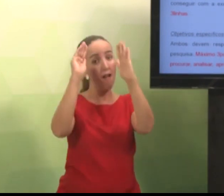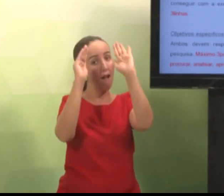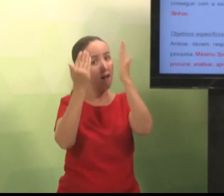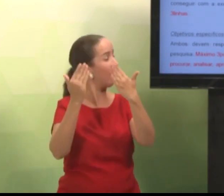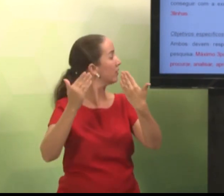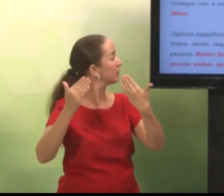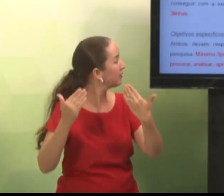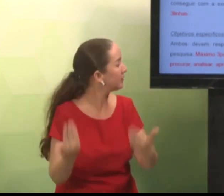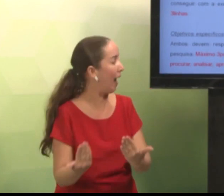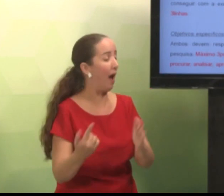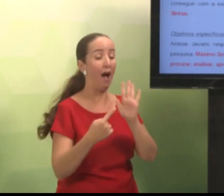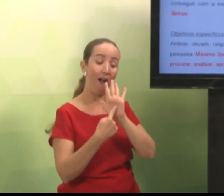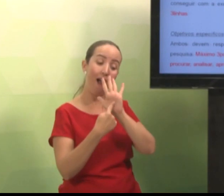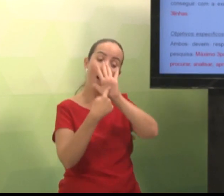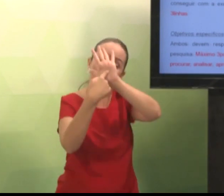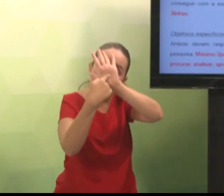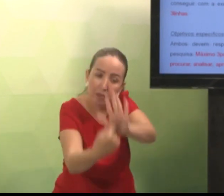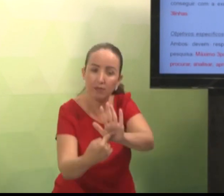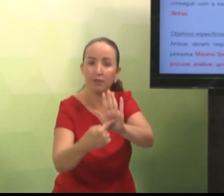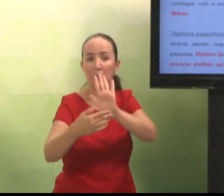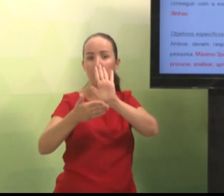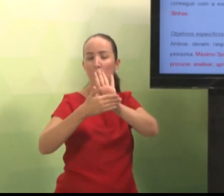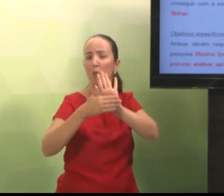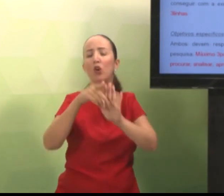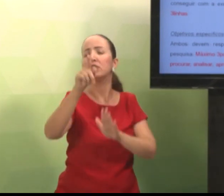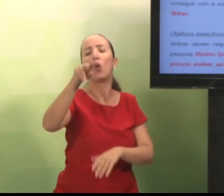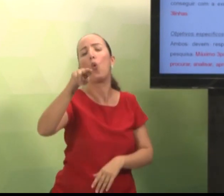Por exemplo. E eu preciso de utilizar verbos.